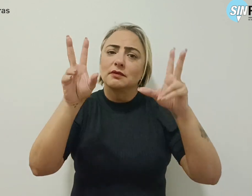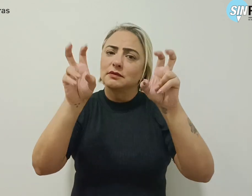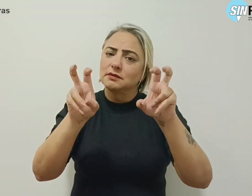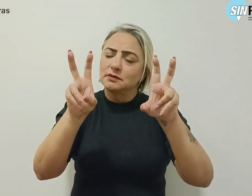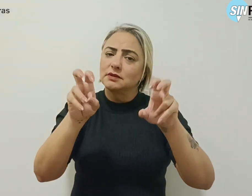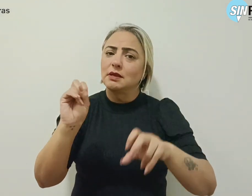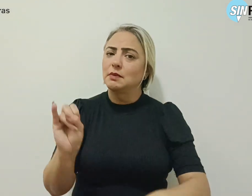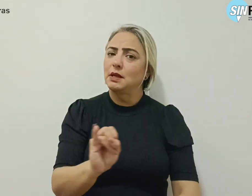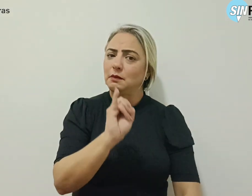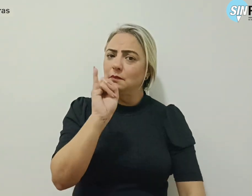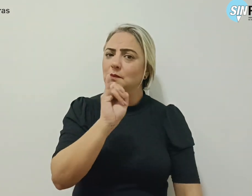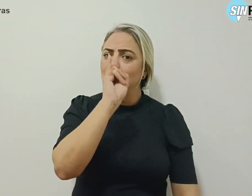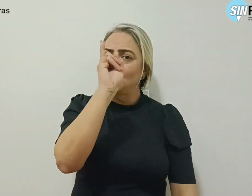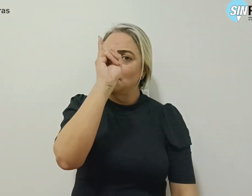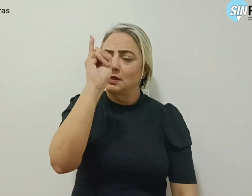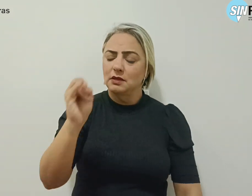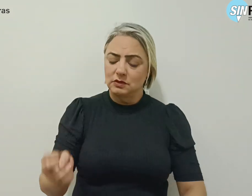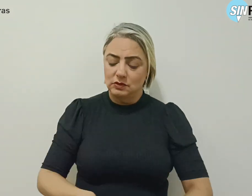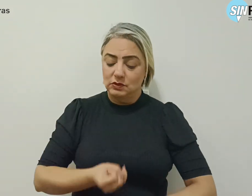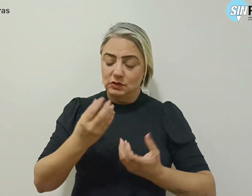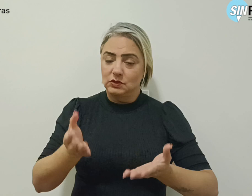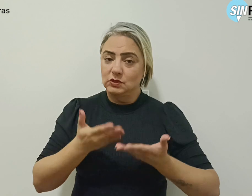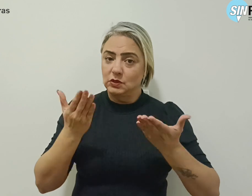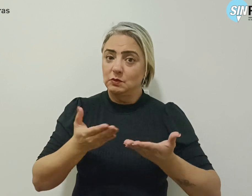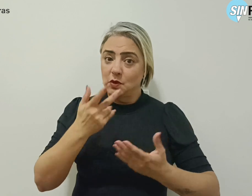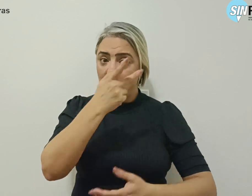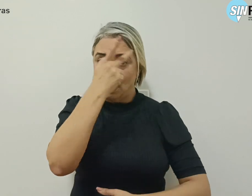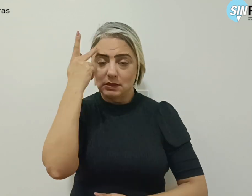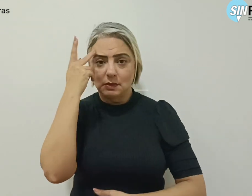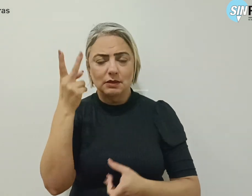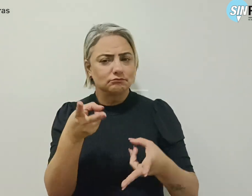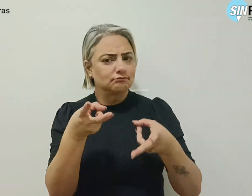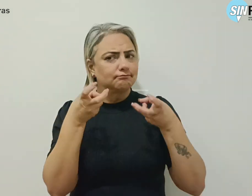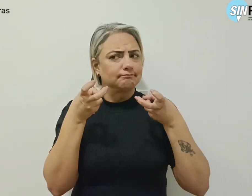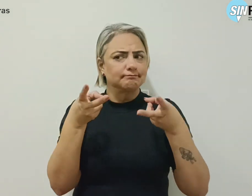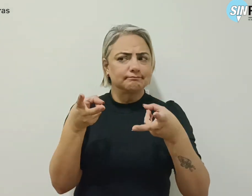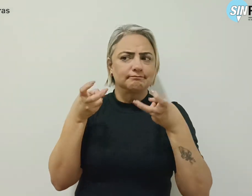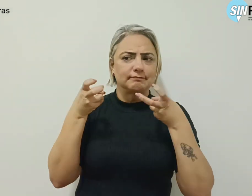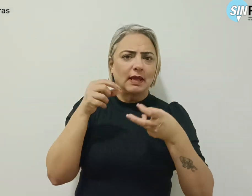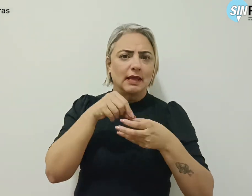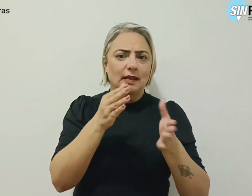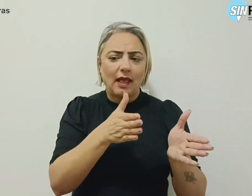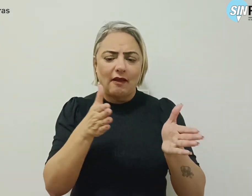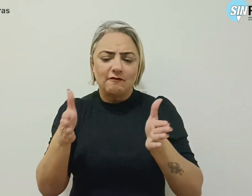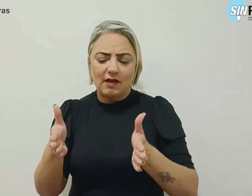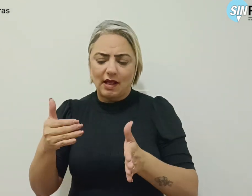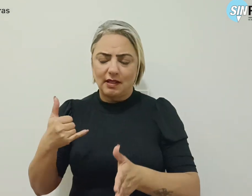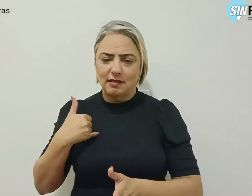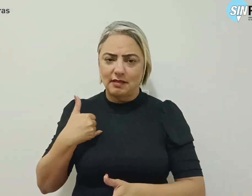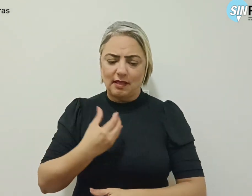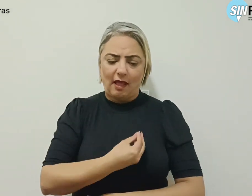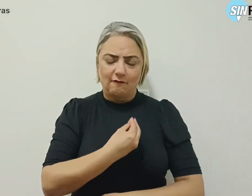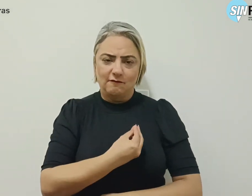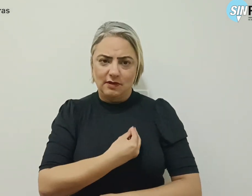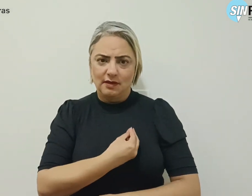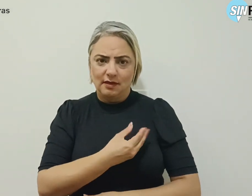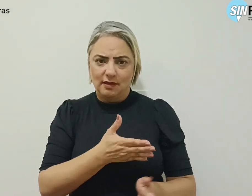relevante que estimula as pessoas a perceberem que nessa fase da vida em que estão de